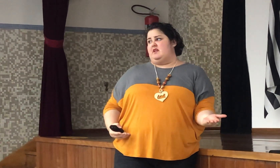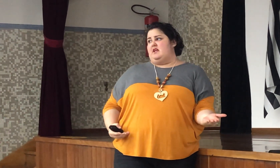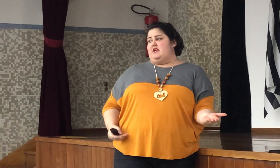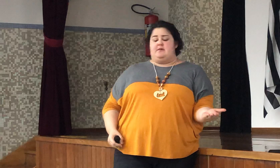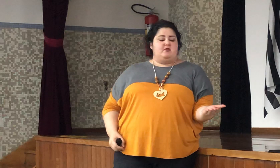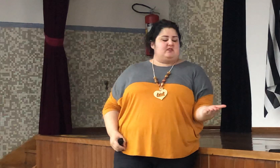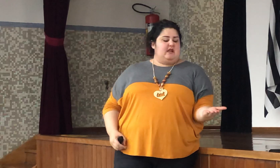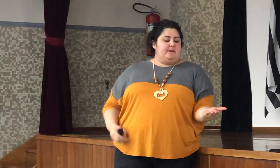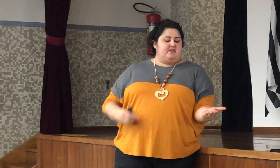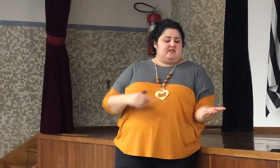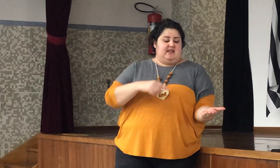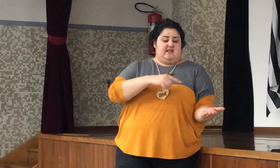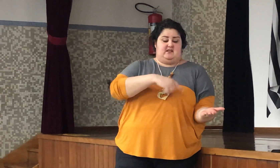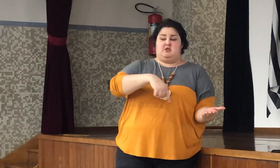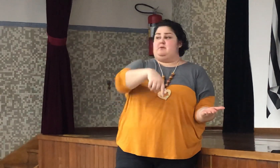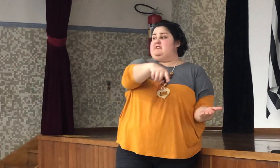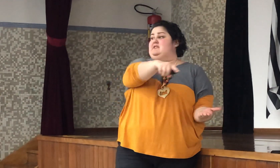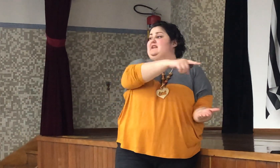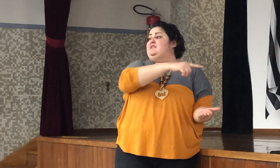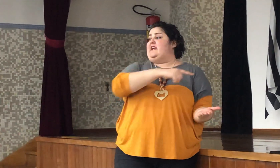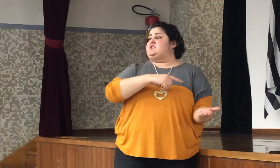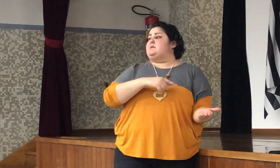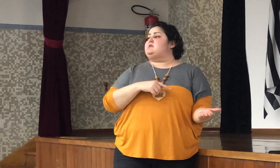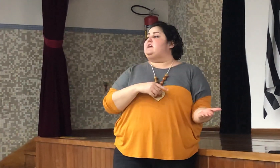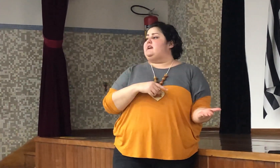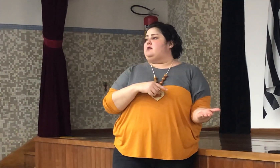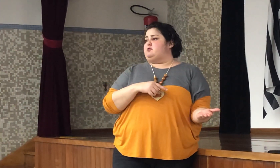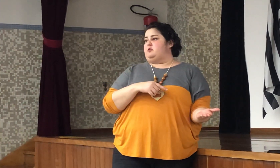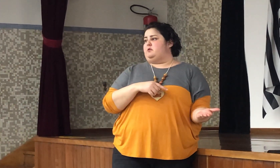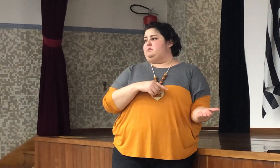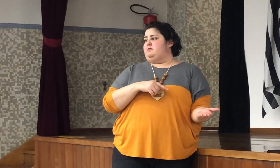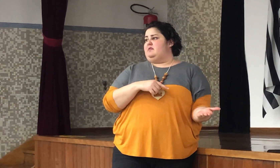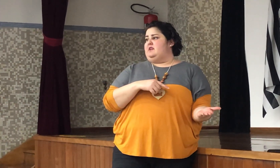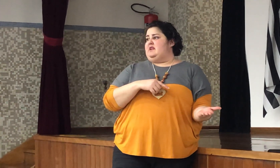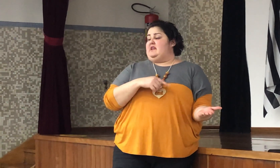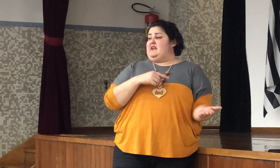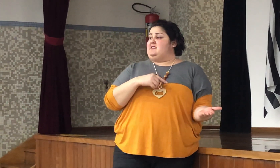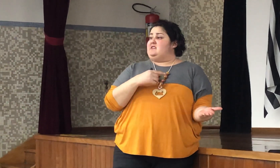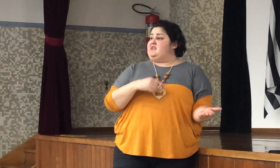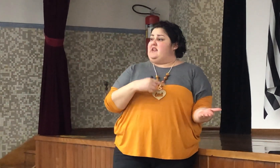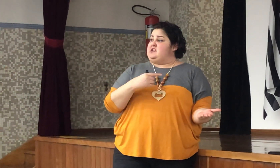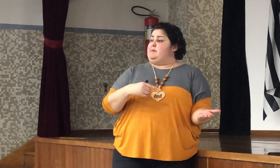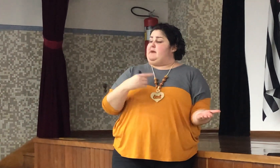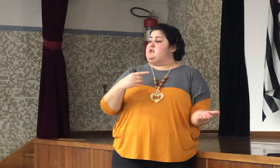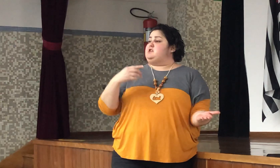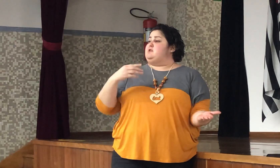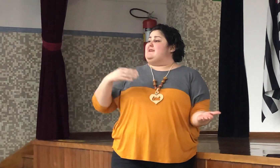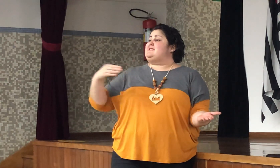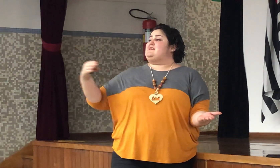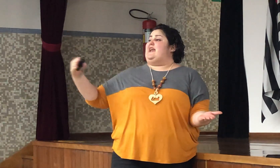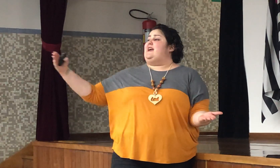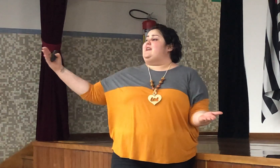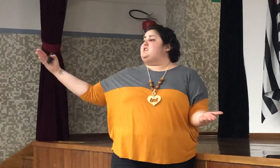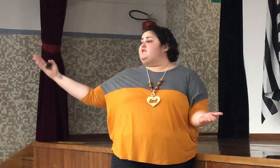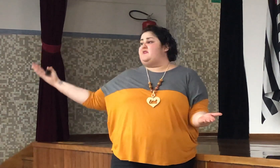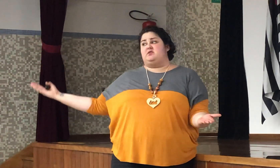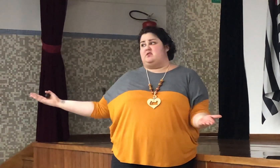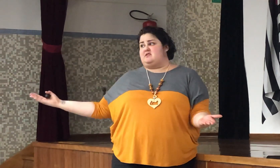E mostrar para você que existe uma estratégia para você ganhar o jogo. E essa estratégia depende de uma série de fatores.